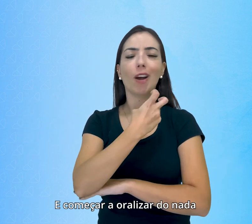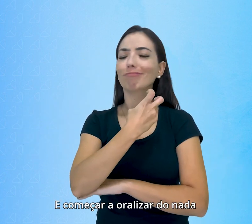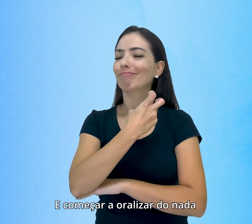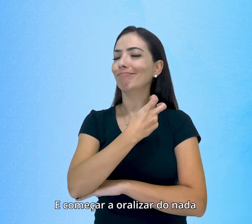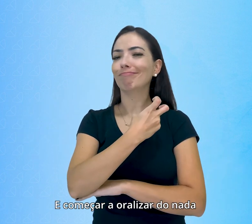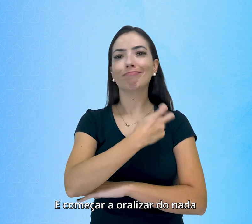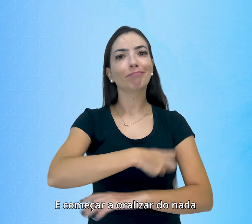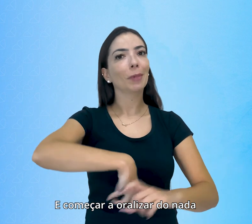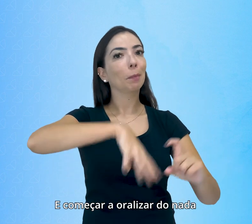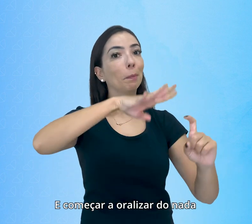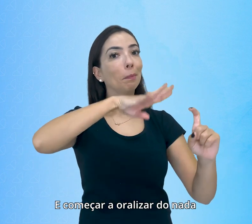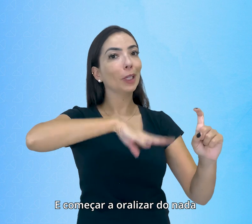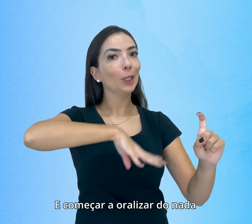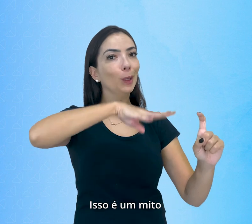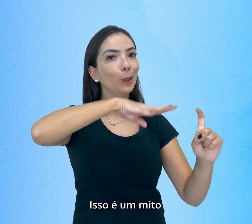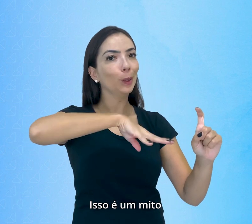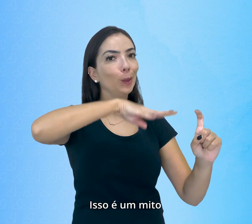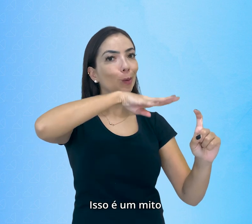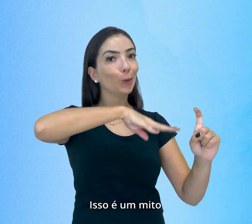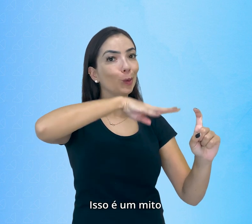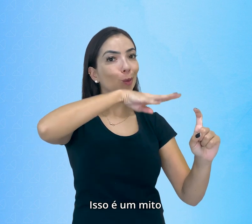oralizar do nada. Isso é um mito.